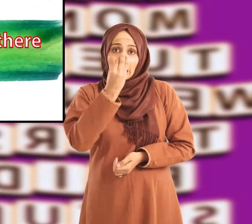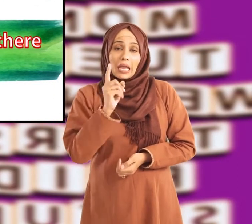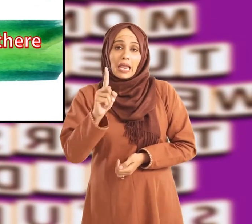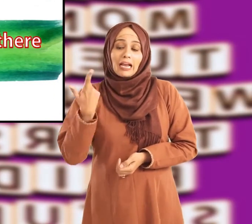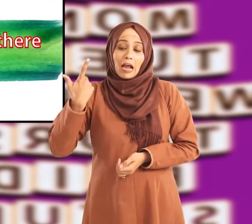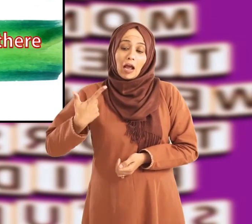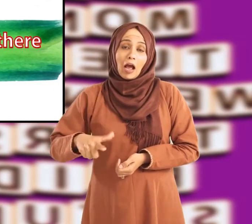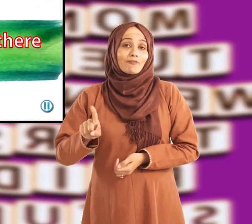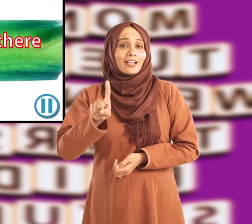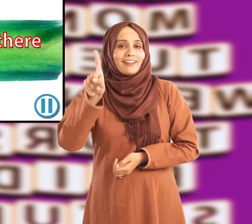week?